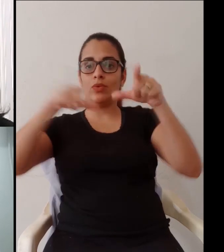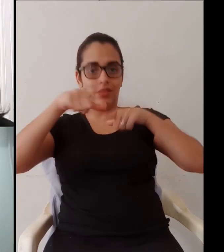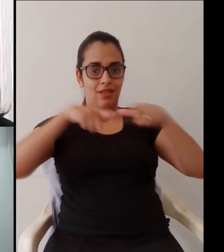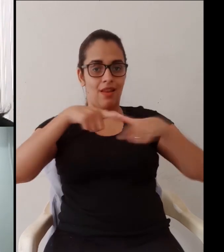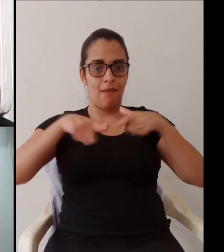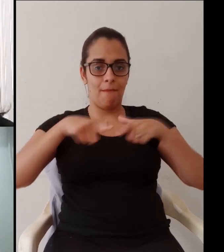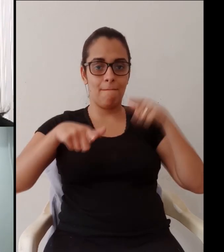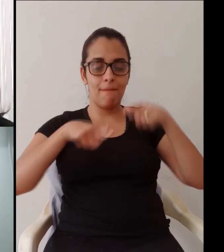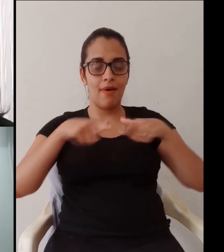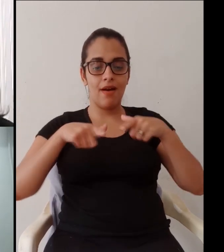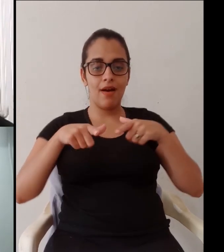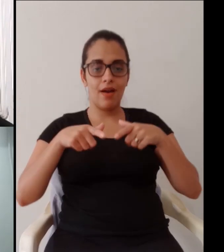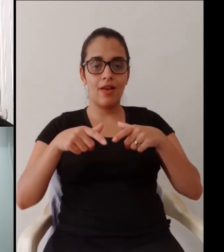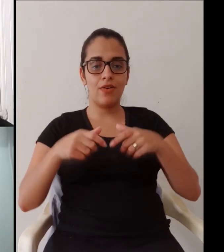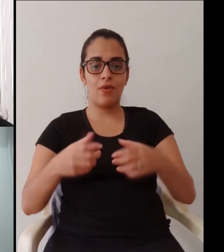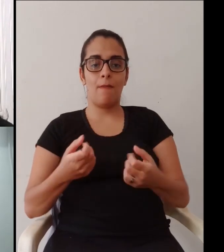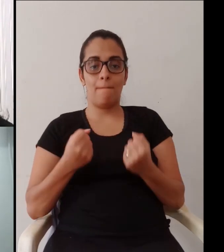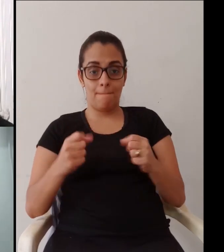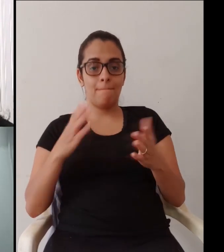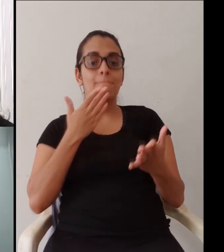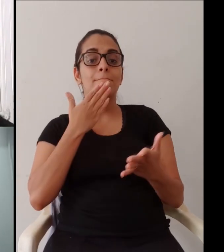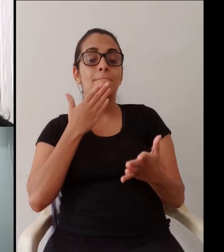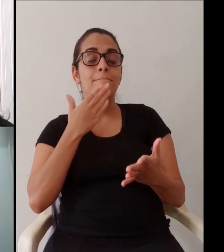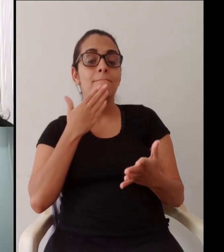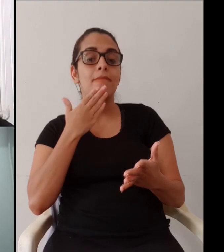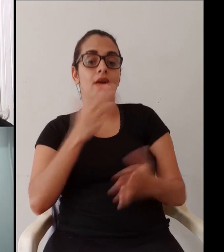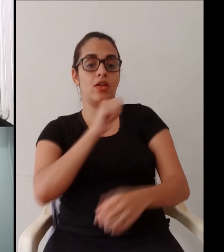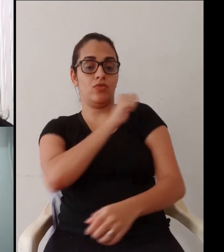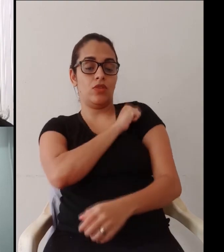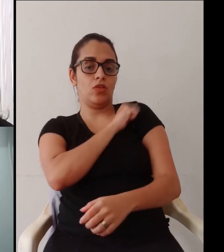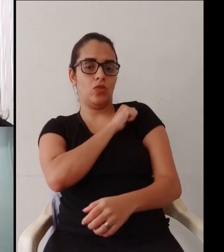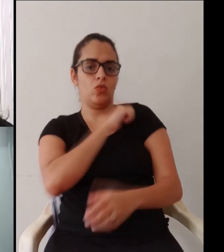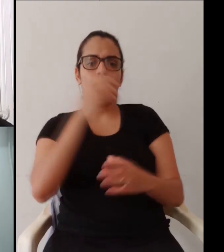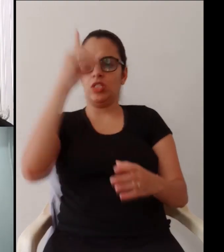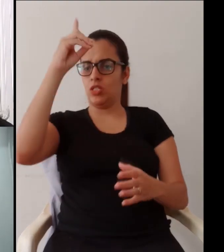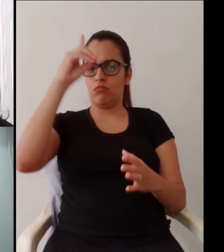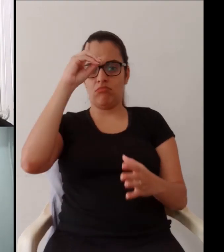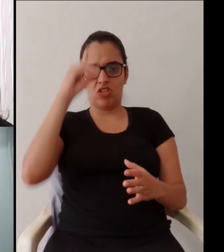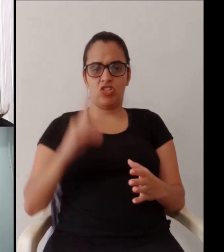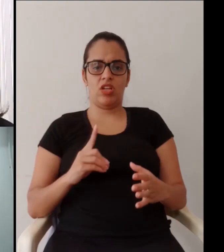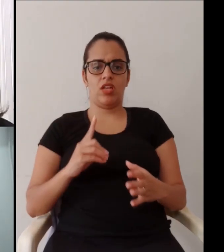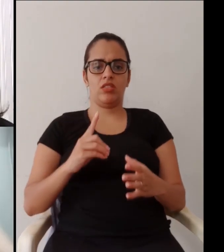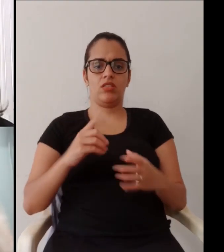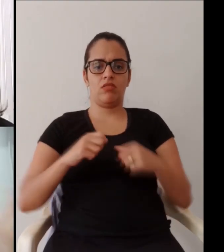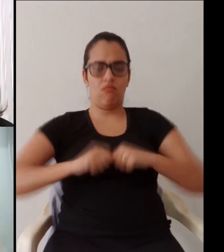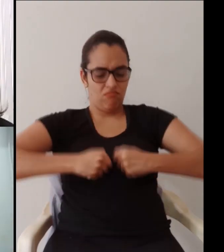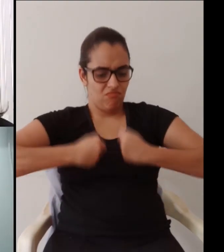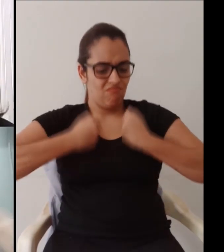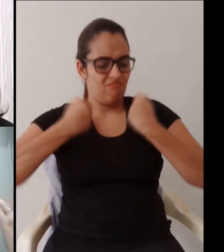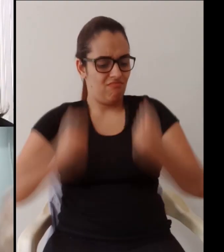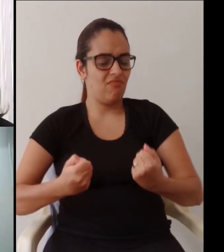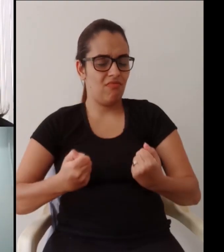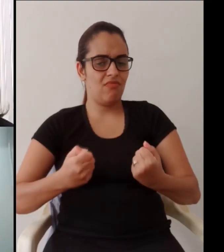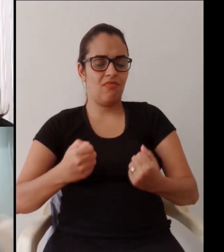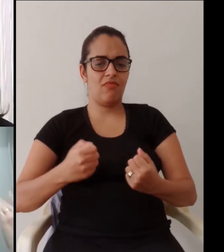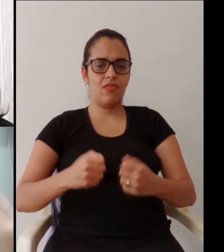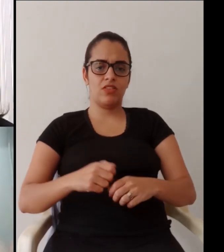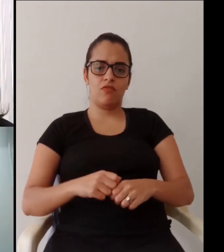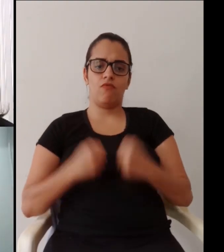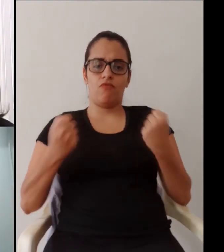Dani, porque isso são habilidades hoje que o mercado de trabalho existe, da maioria dos alunos. Então,